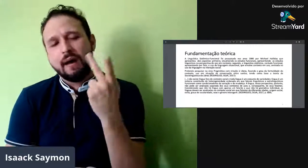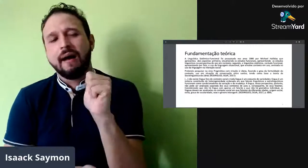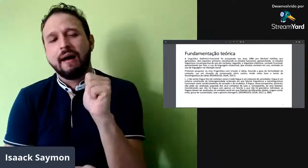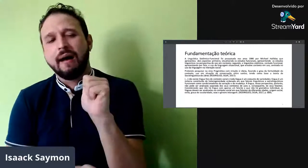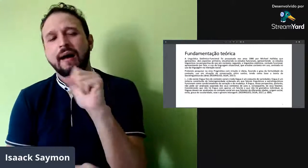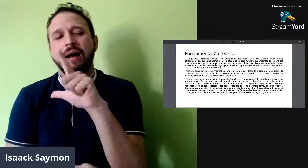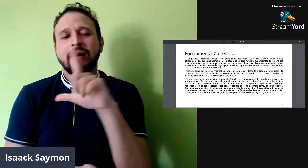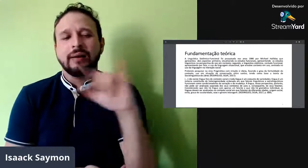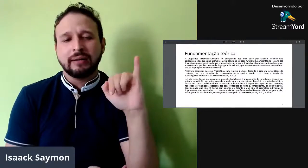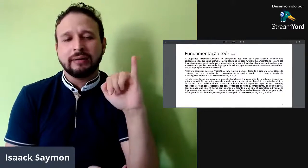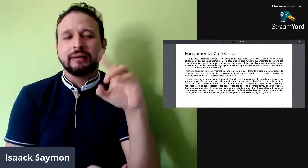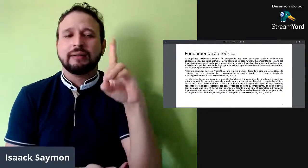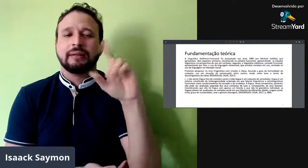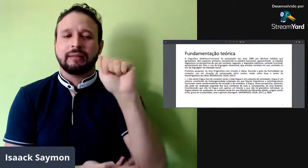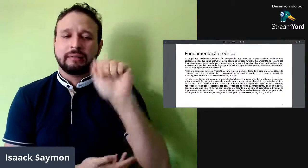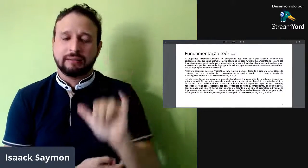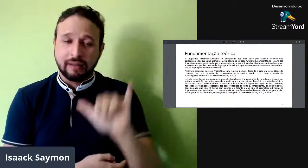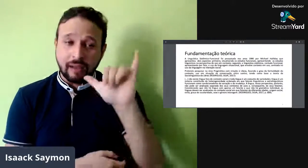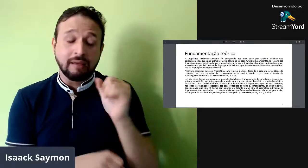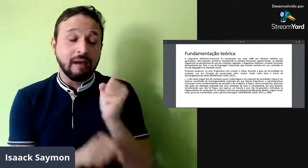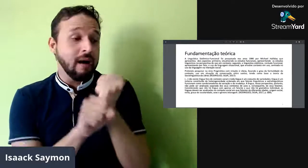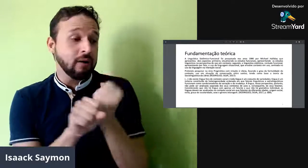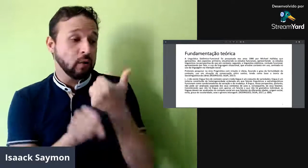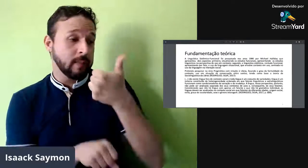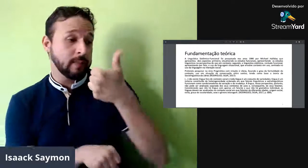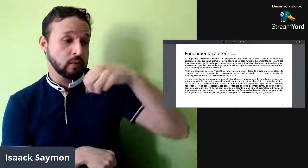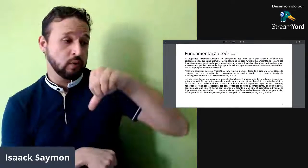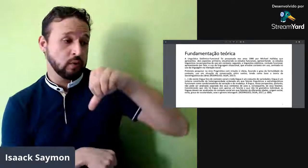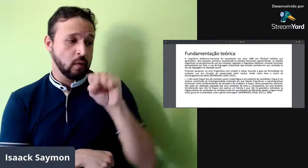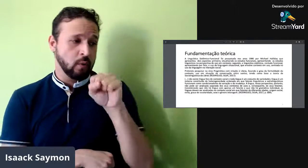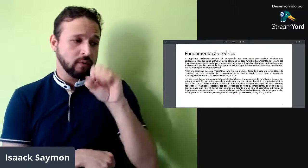Ele apresentou ali alguns aspectos, né,